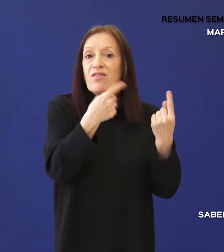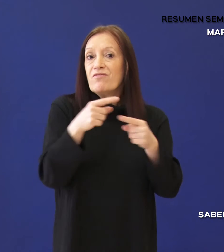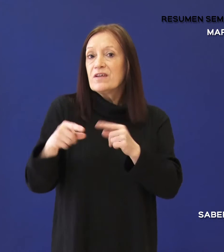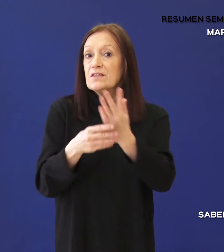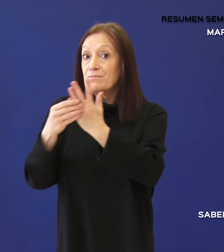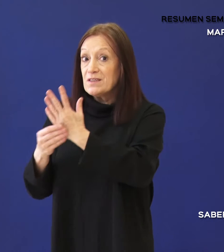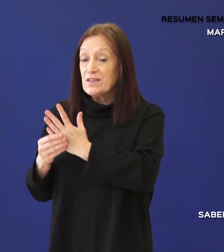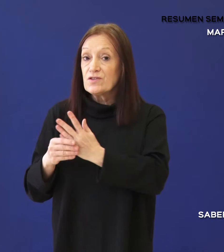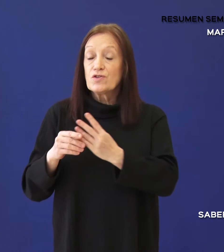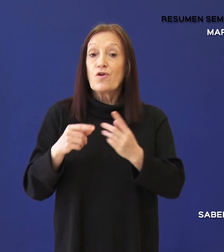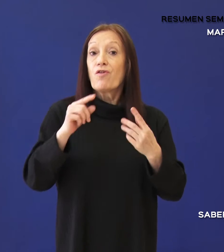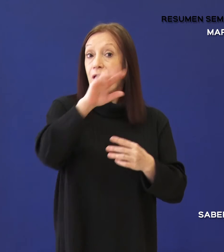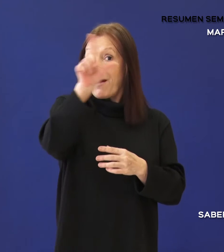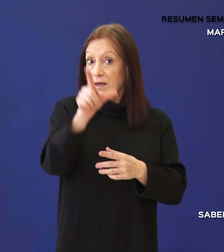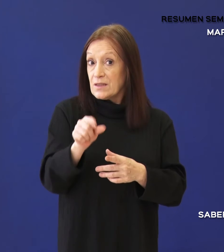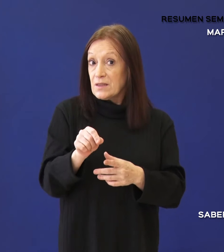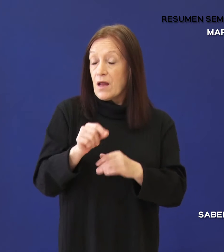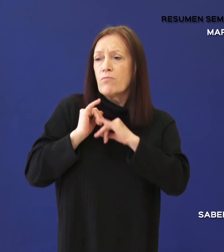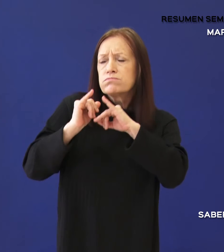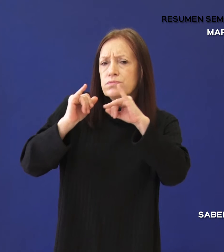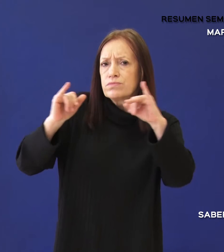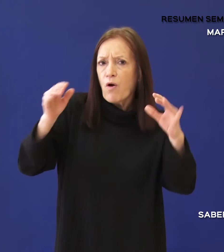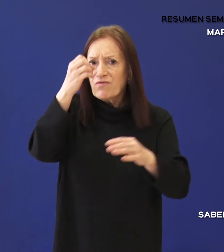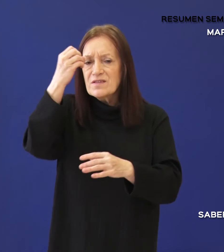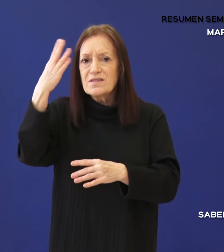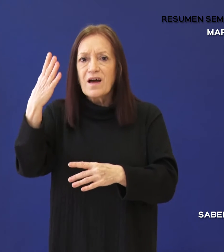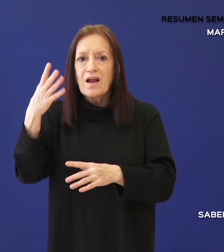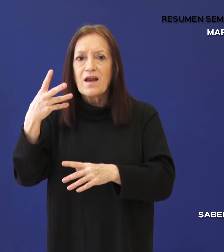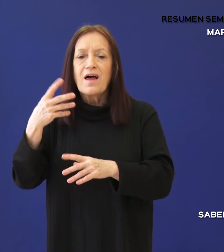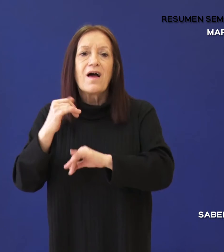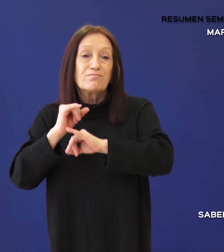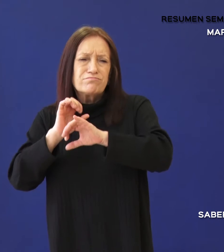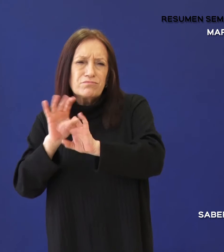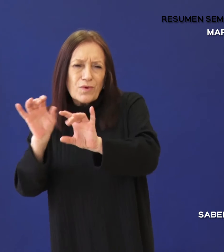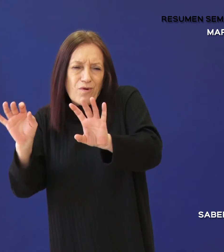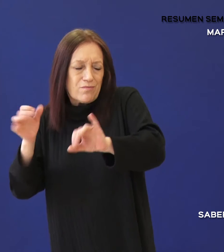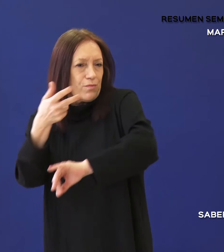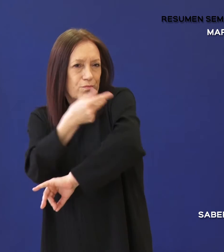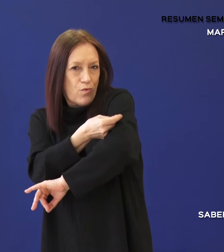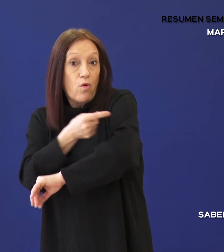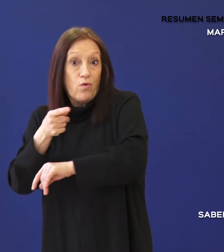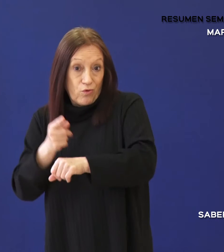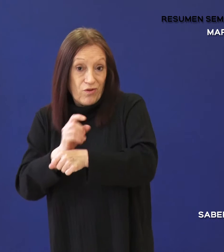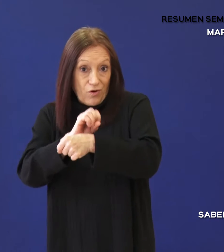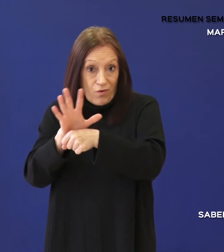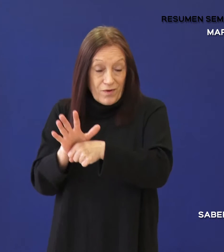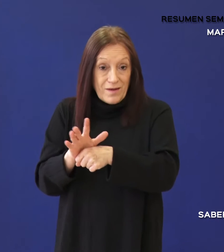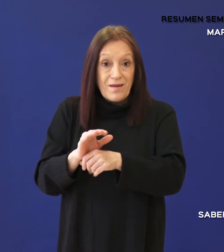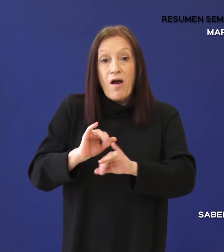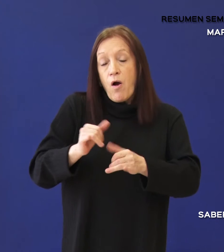ministras y ministros de salud del país lanzaron oficialmente la vacunación contra el COVID-19 en adolescentes entre